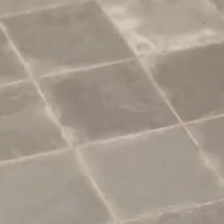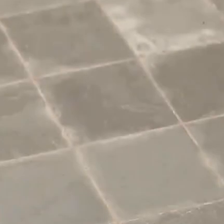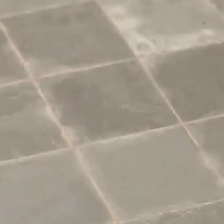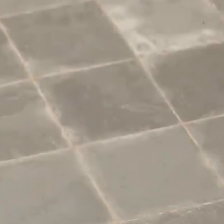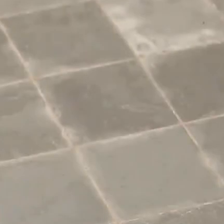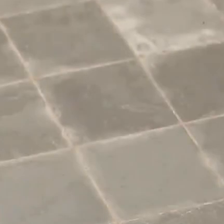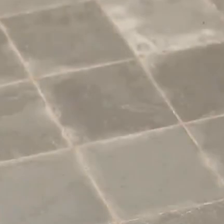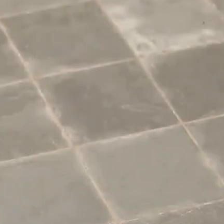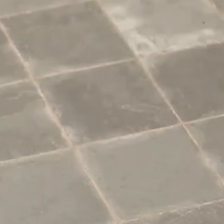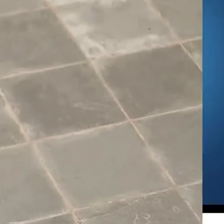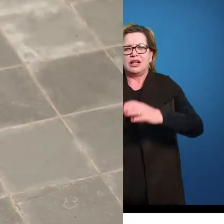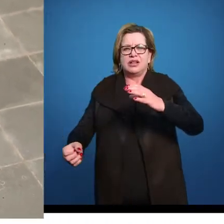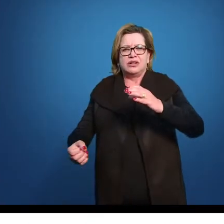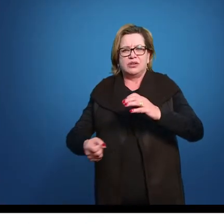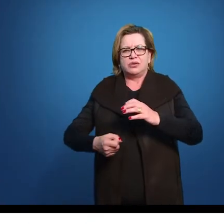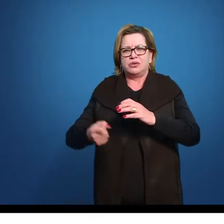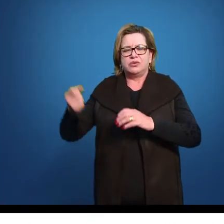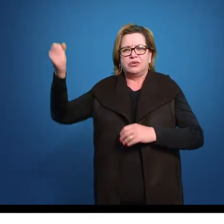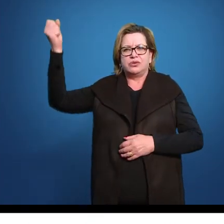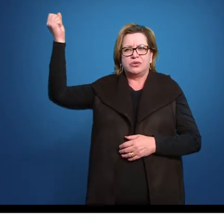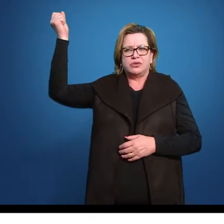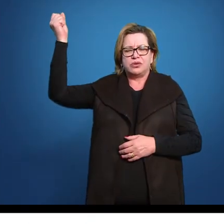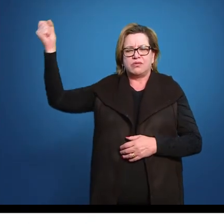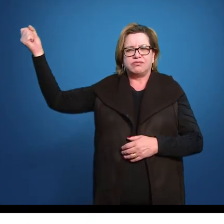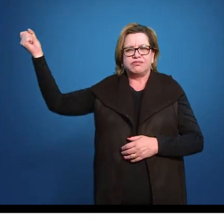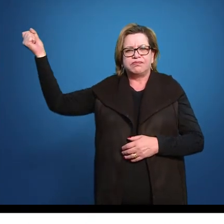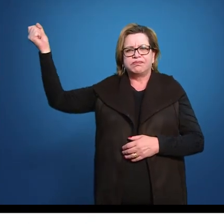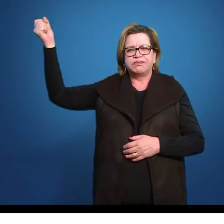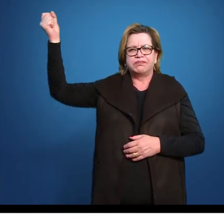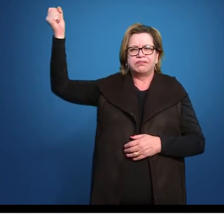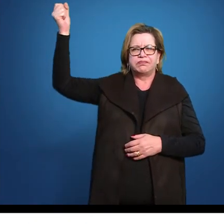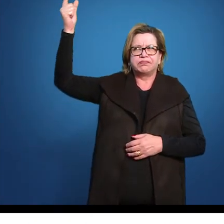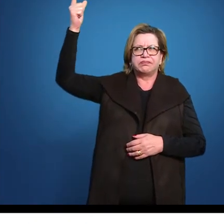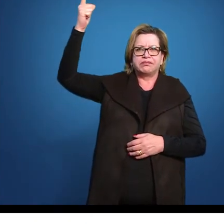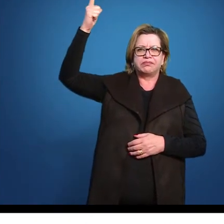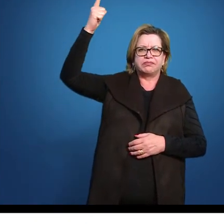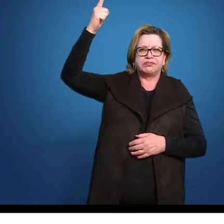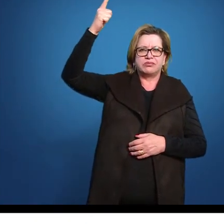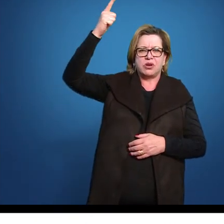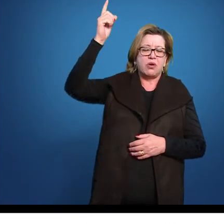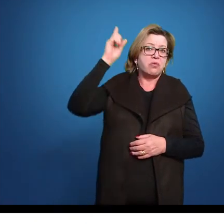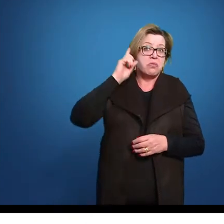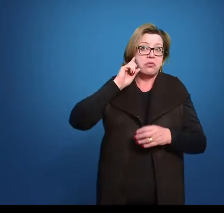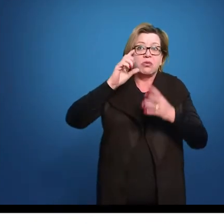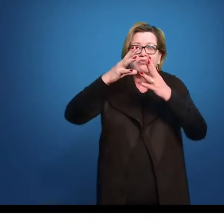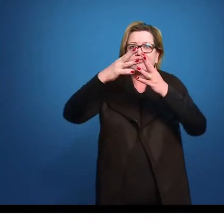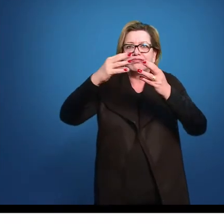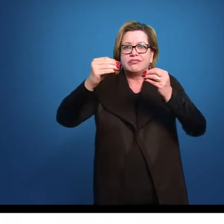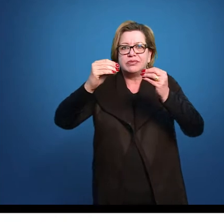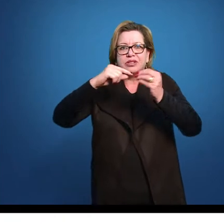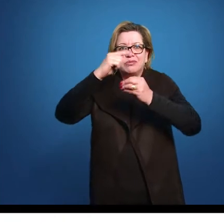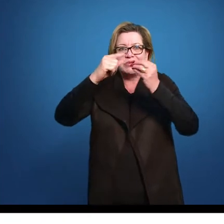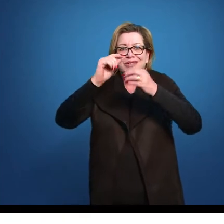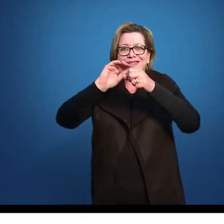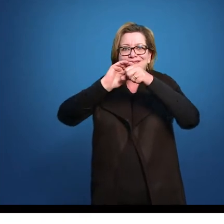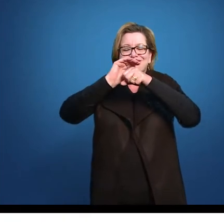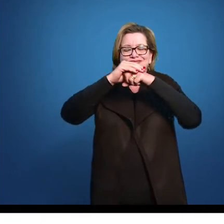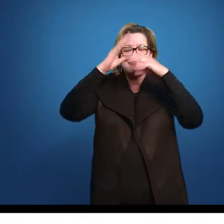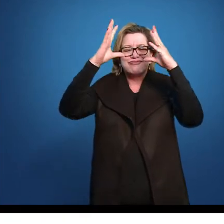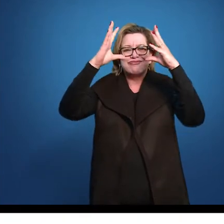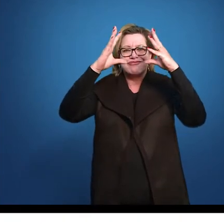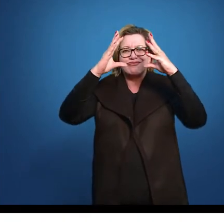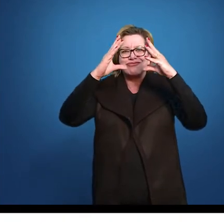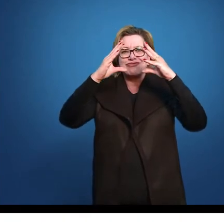Nasce o sol e não dura mais que um dia Depois da luz se segue a noite escura Em tristes sombras